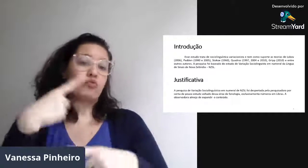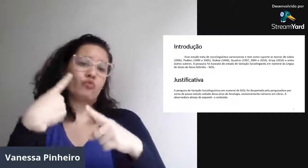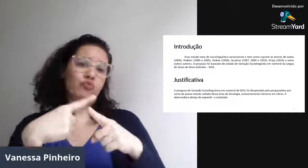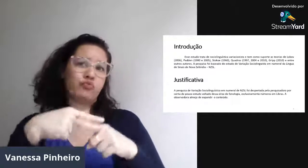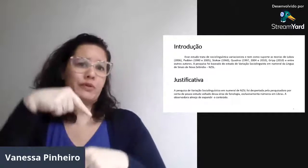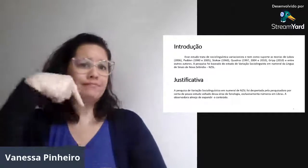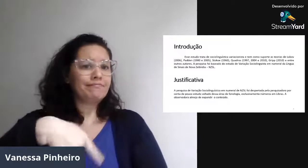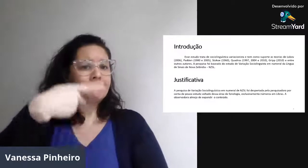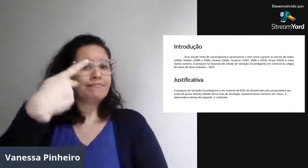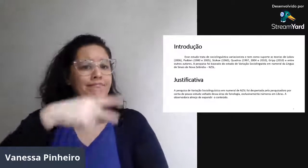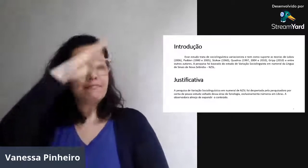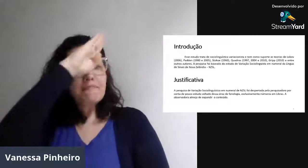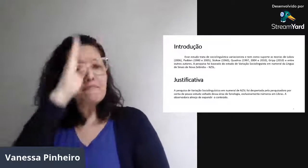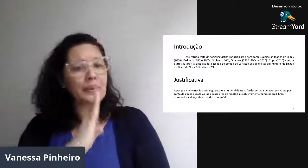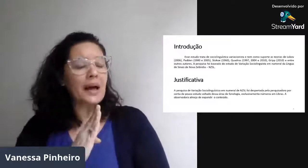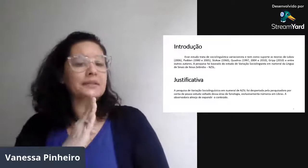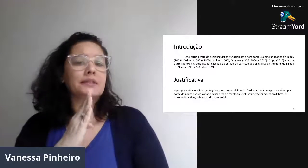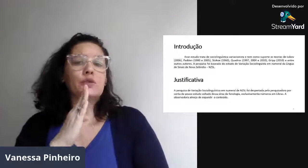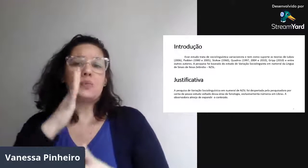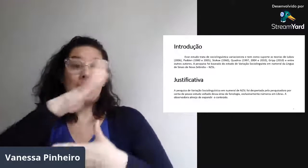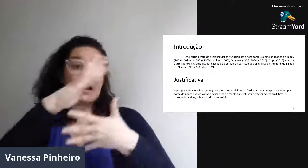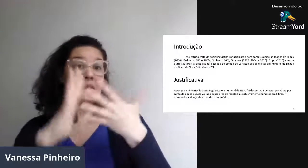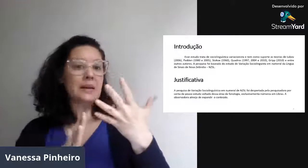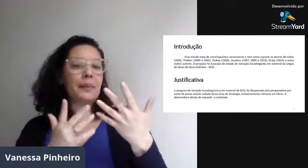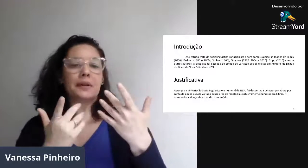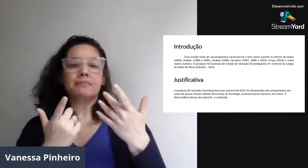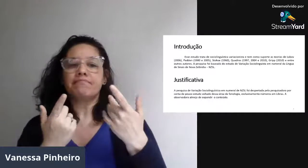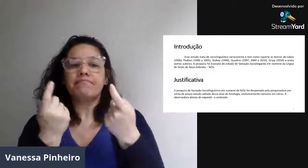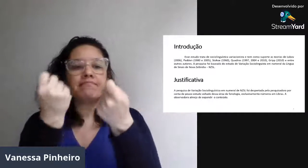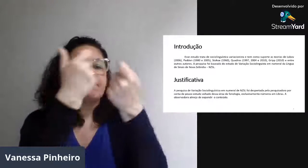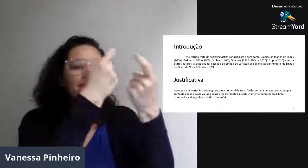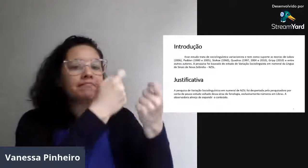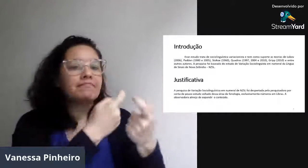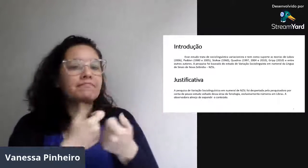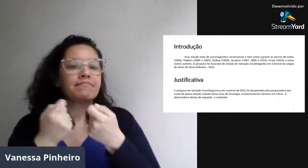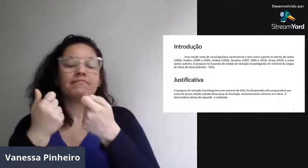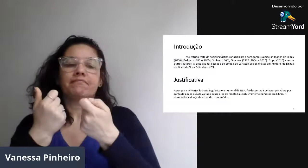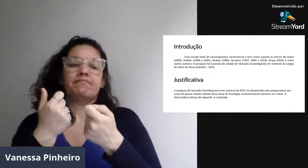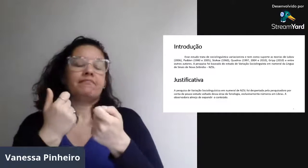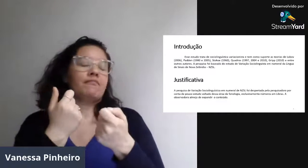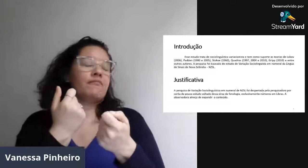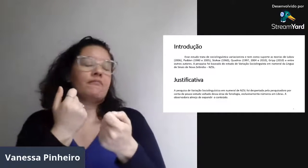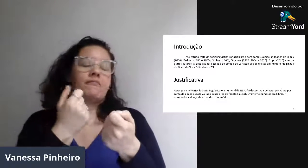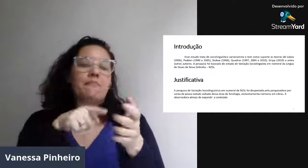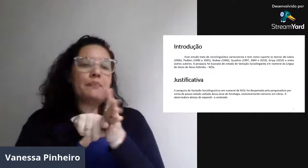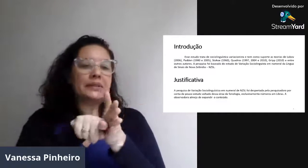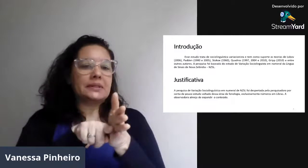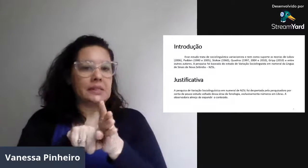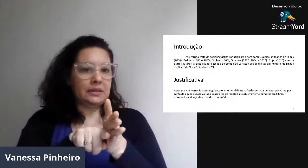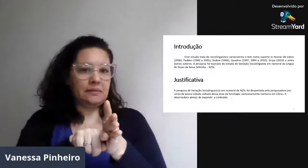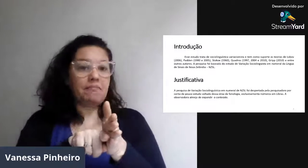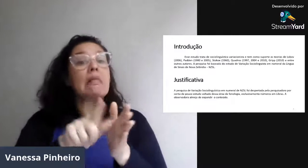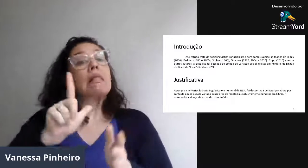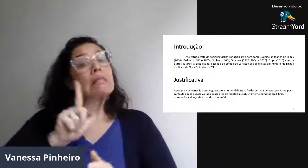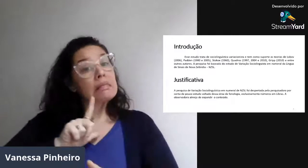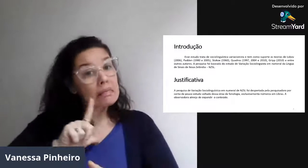nesse estudo, porque aqui no Brasil, na Libras, existe pouca